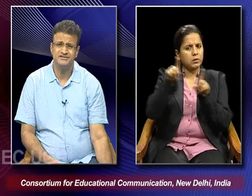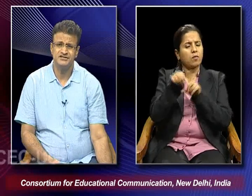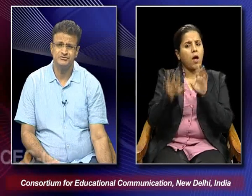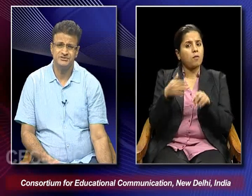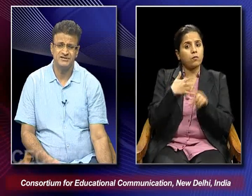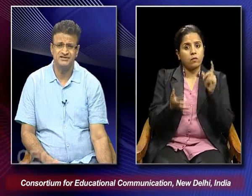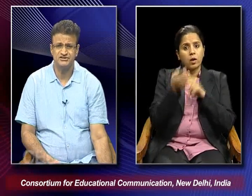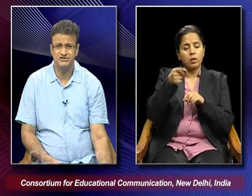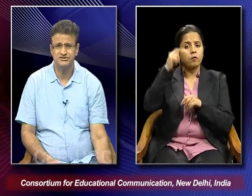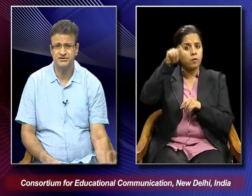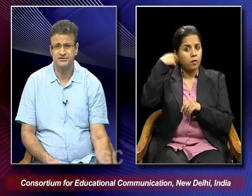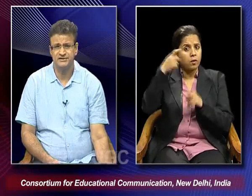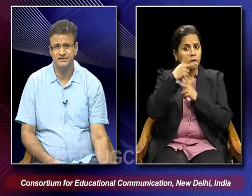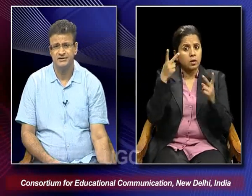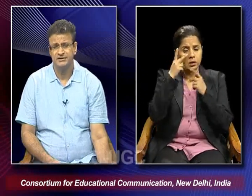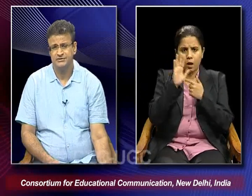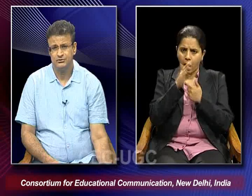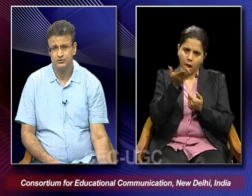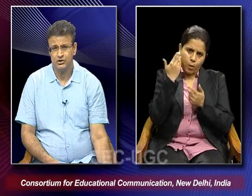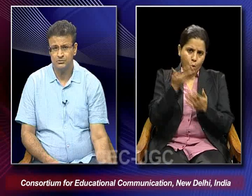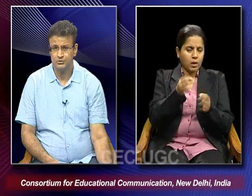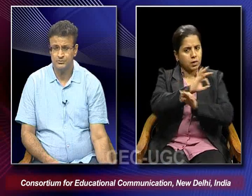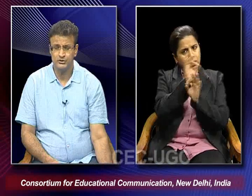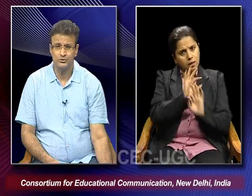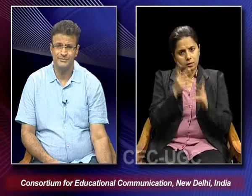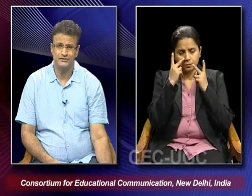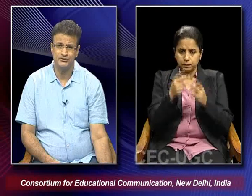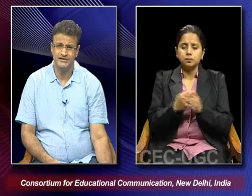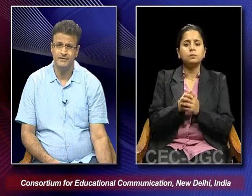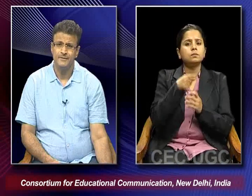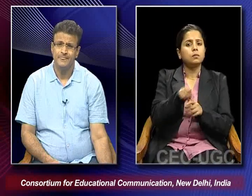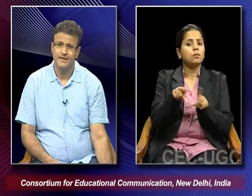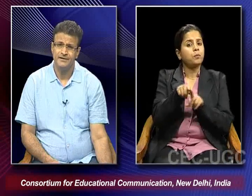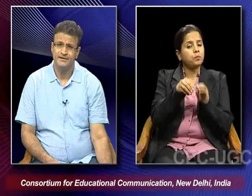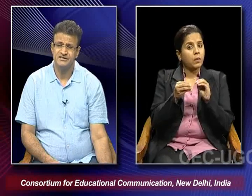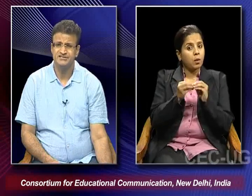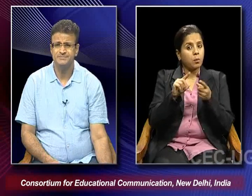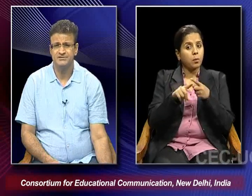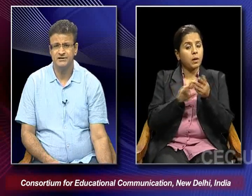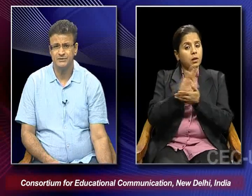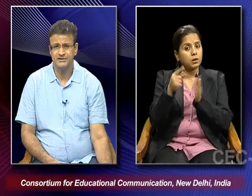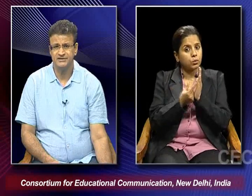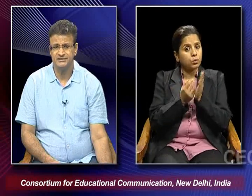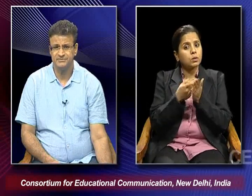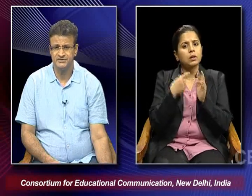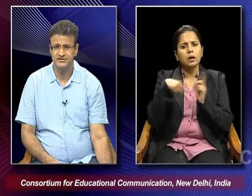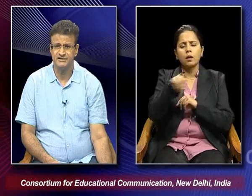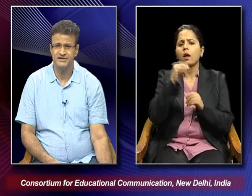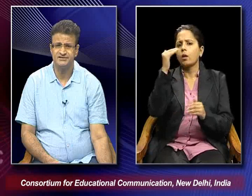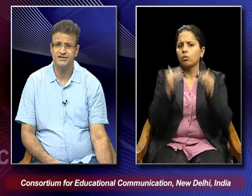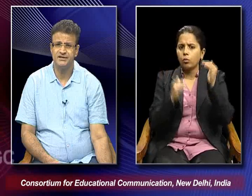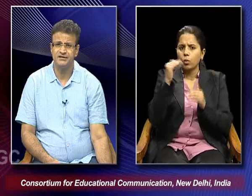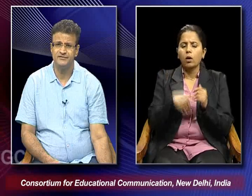that these kinds of picturizations they were there when you talk of Umberto Di then it accepts the inequality and the poverty